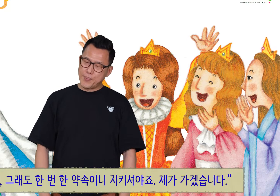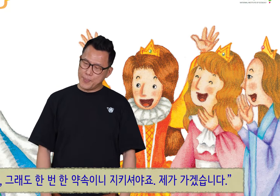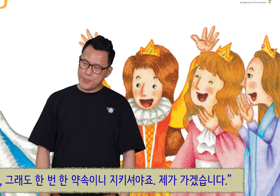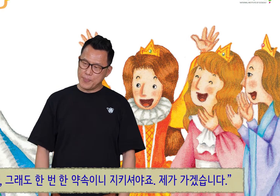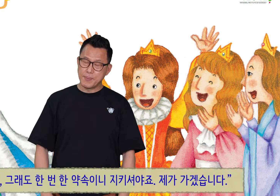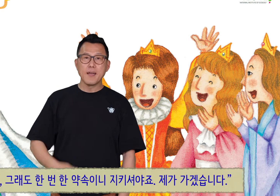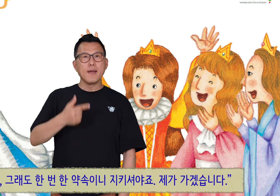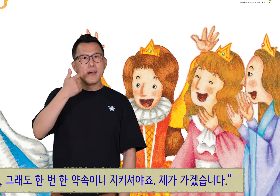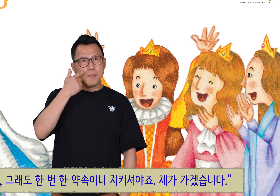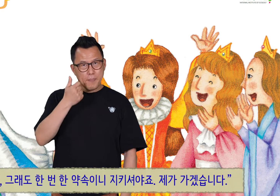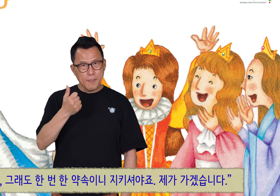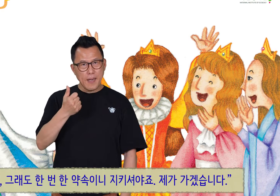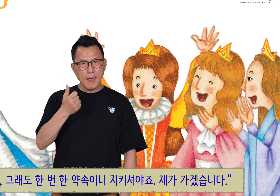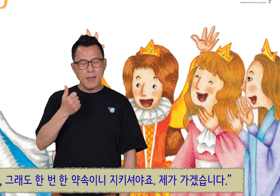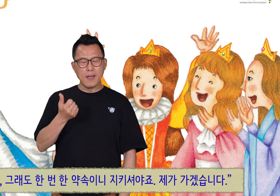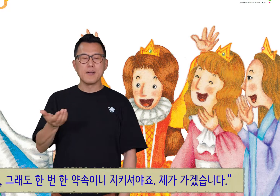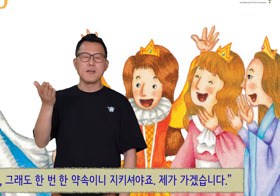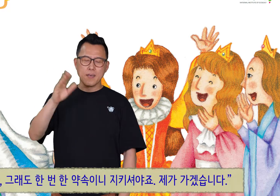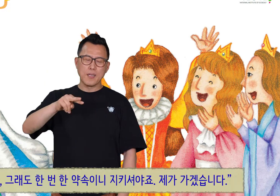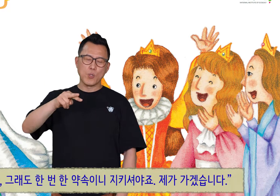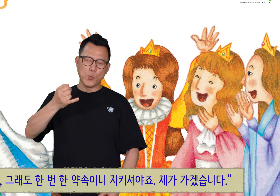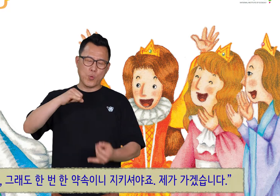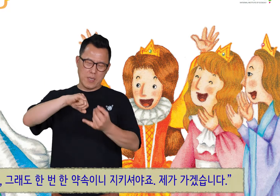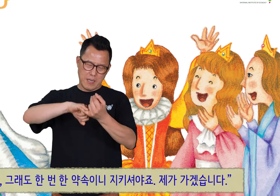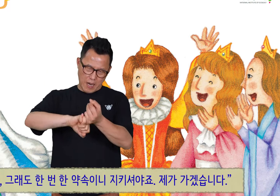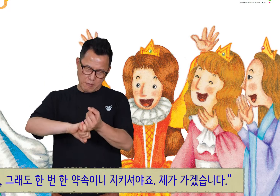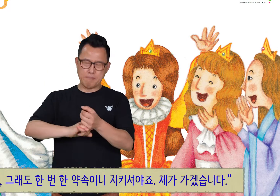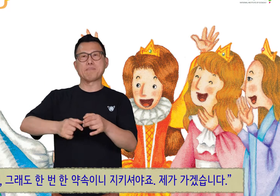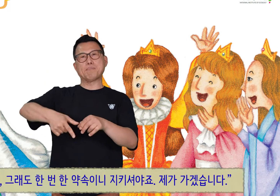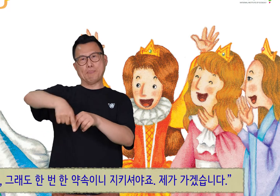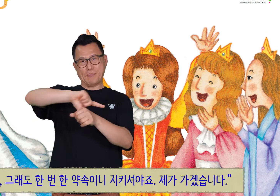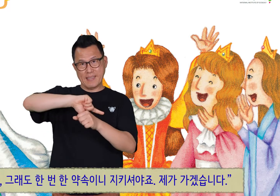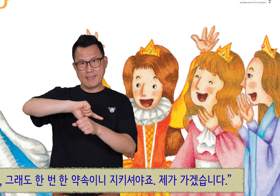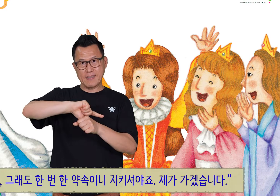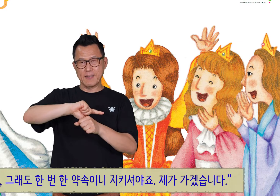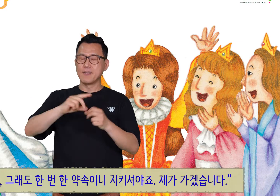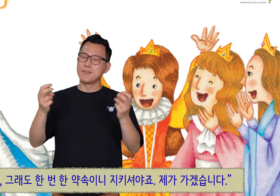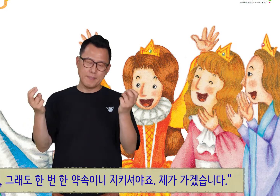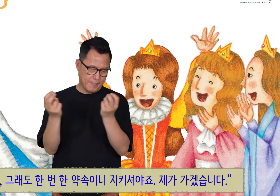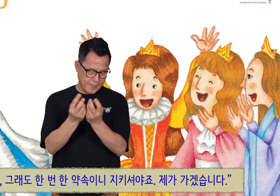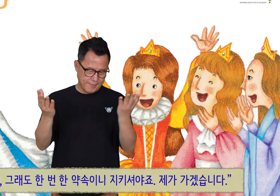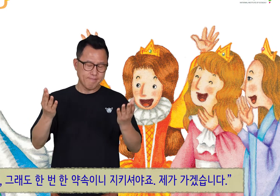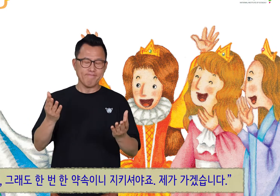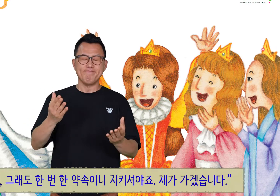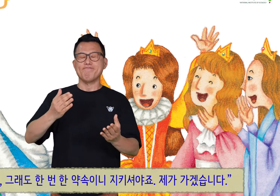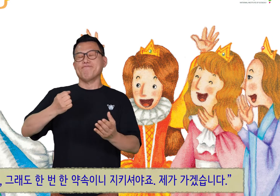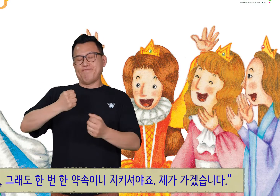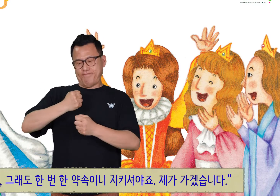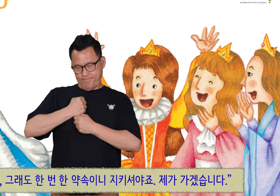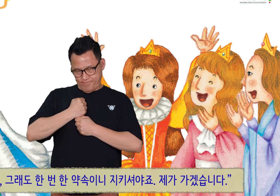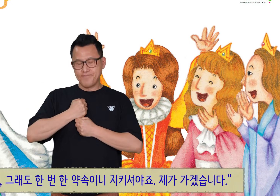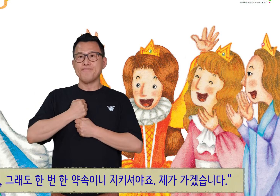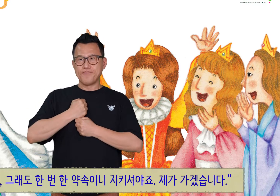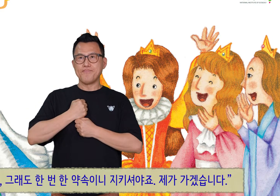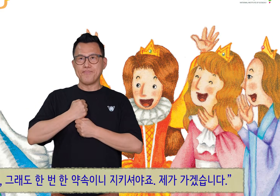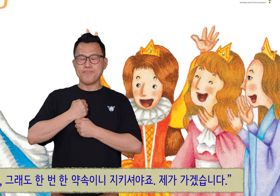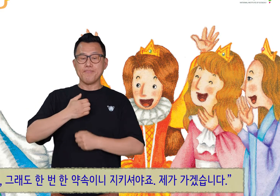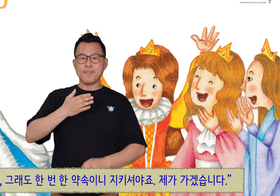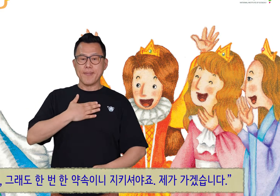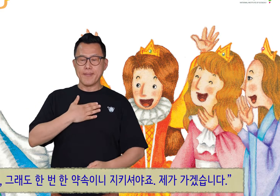아버님, 그래도 한 번 한 약속이니 지키셔야죠. 제가 가겠습니다.